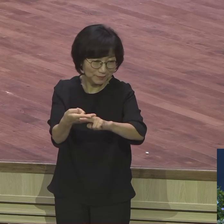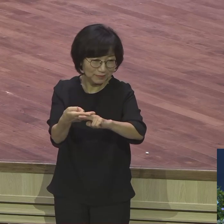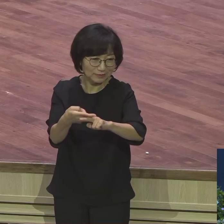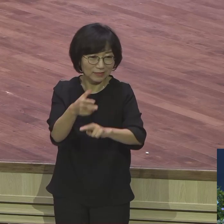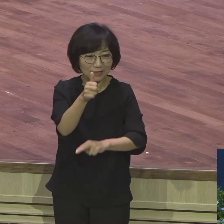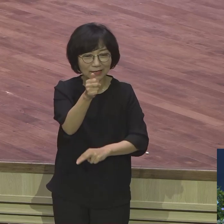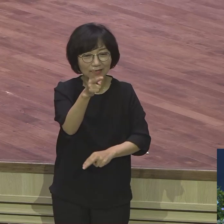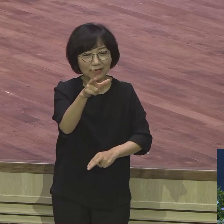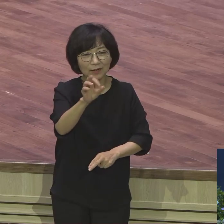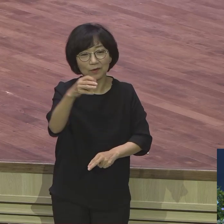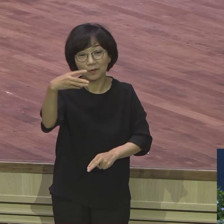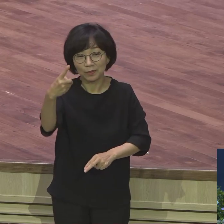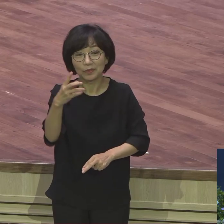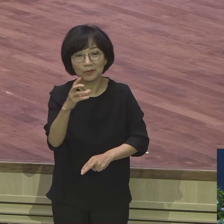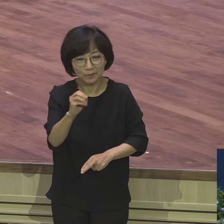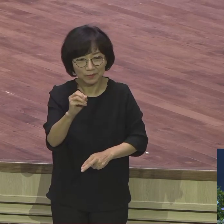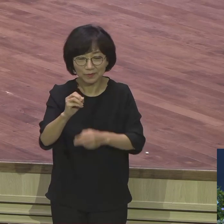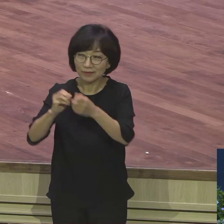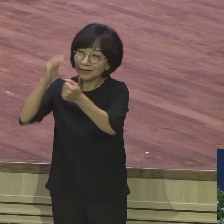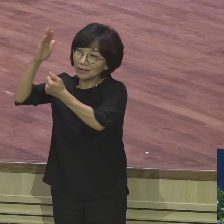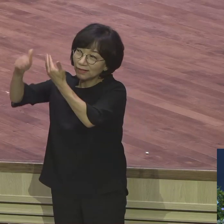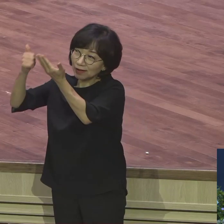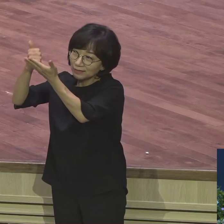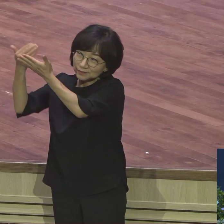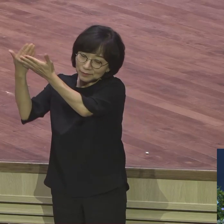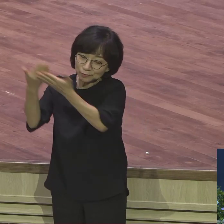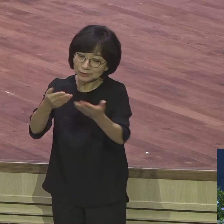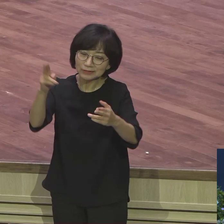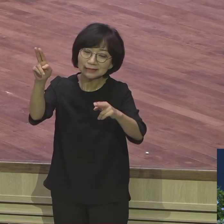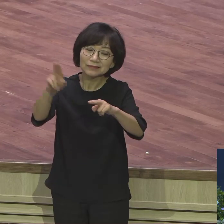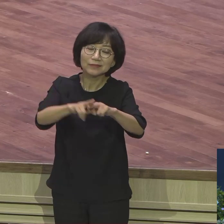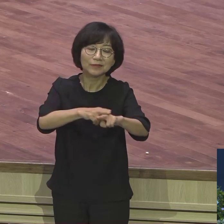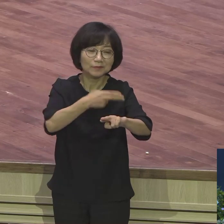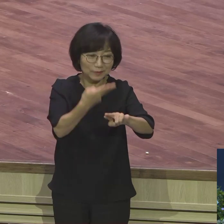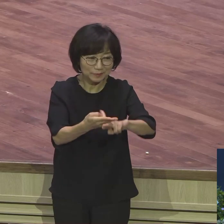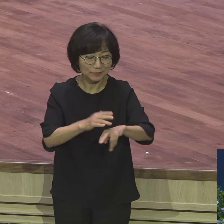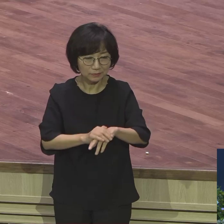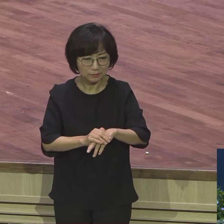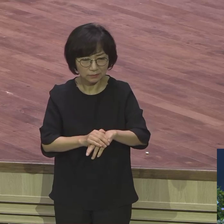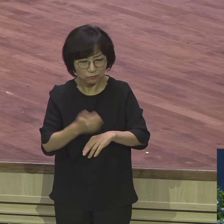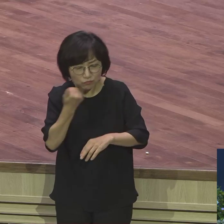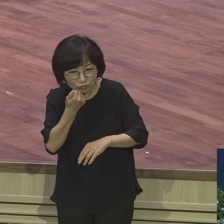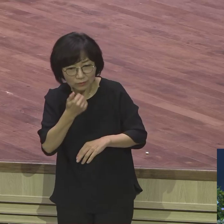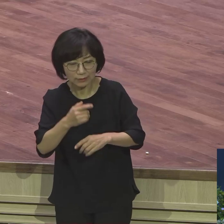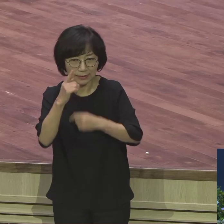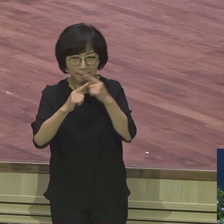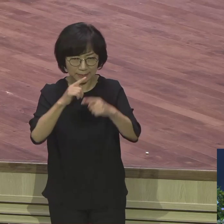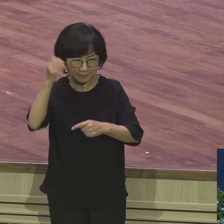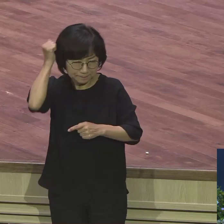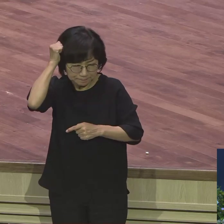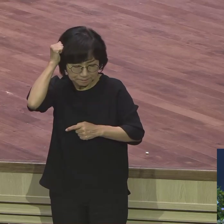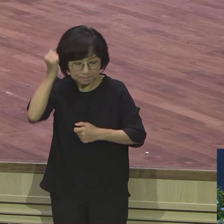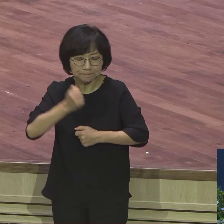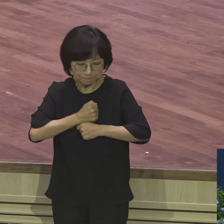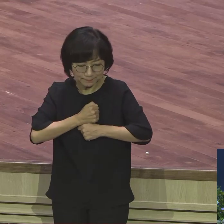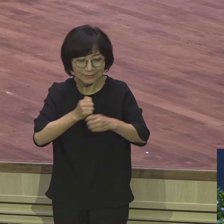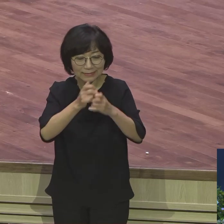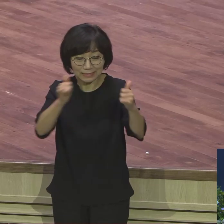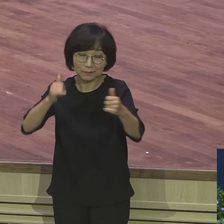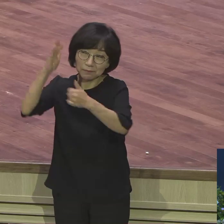하나님이 주시는 선물이에요 말씀 지키는 자에게 그래서 지난주에